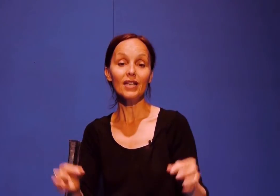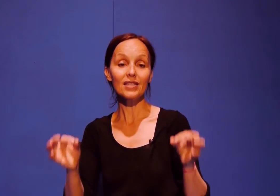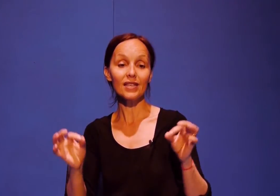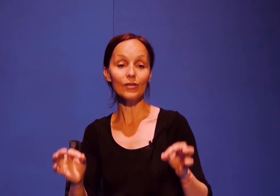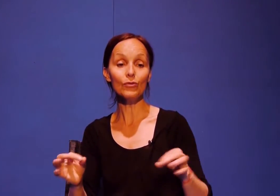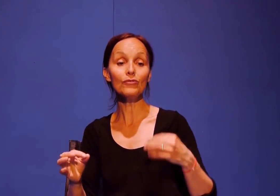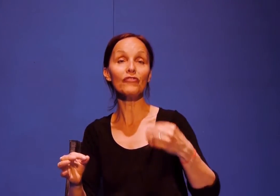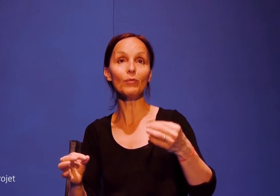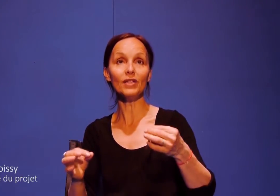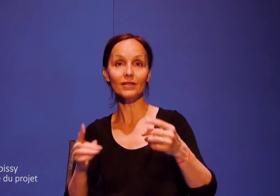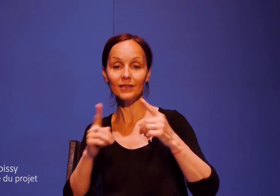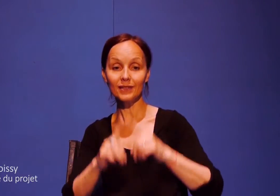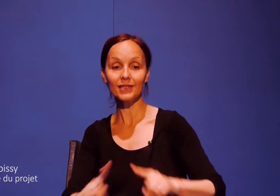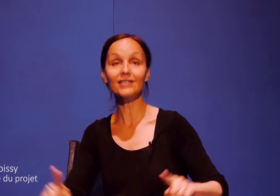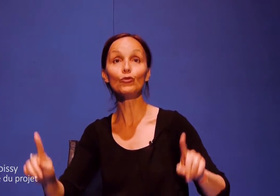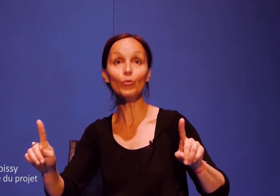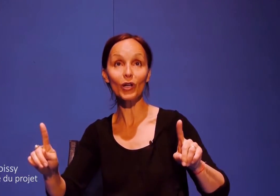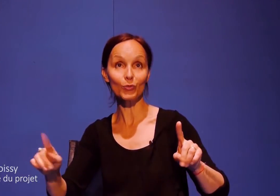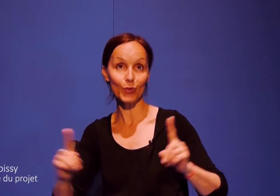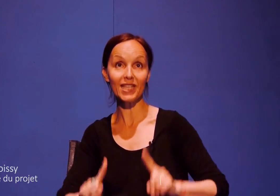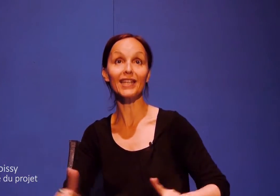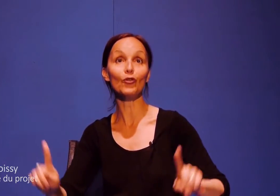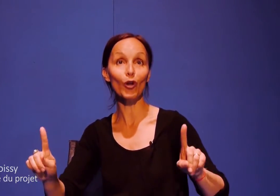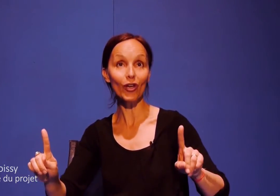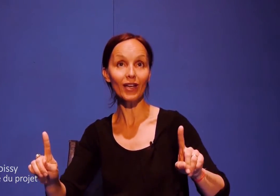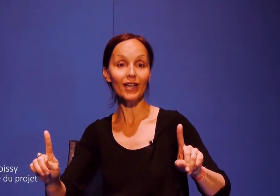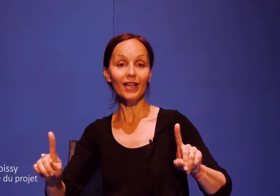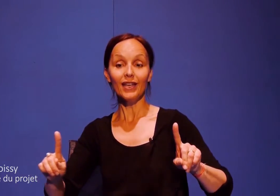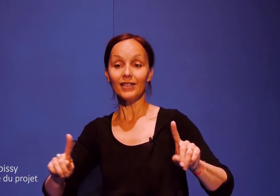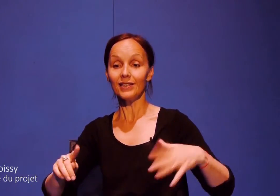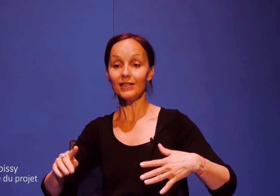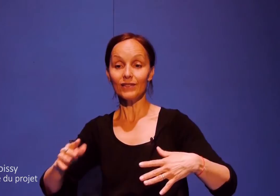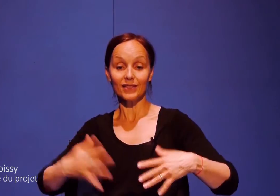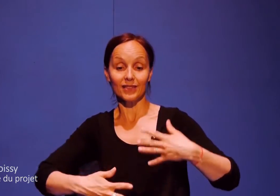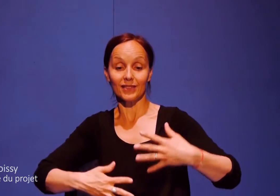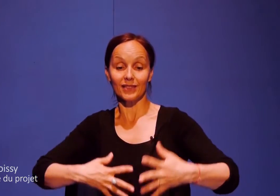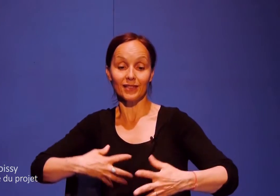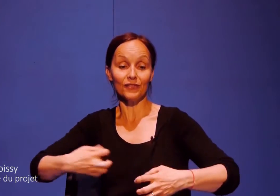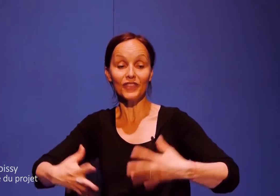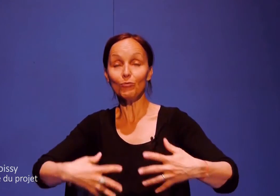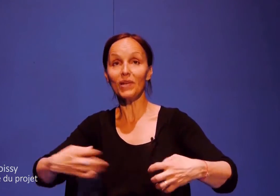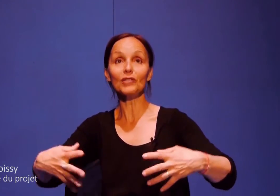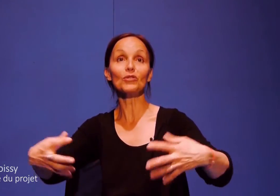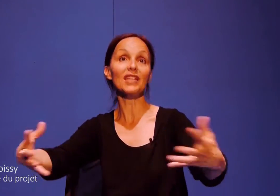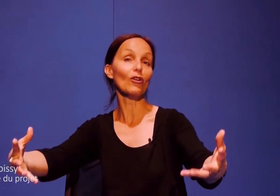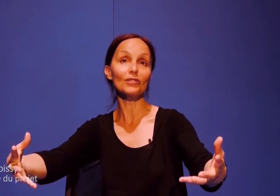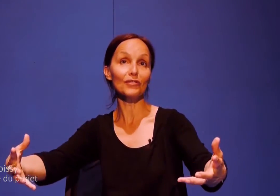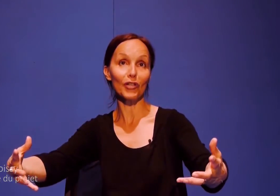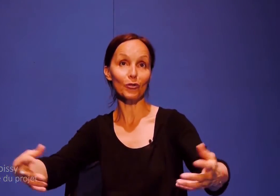C'est une femme qui se dédouble, puisqu'il y a deux langues, qui vit plein de séquences différentes,